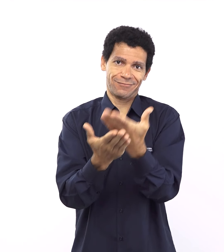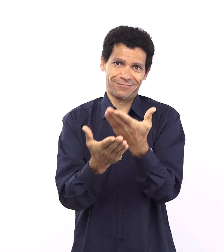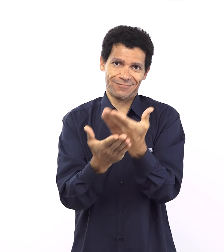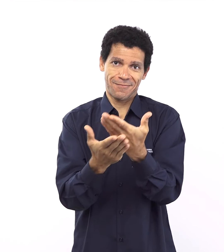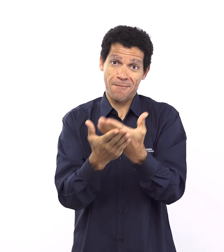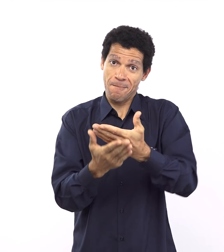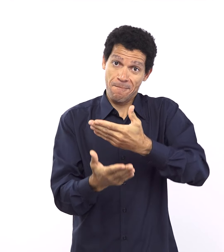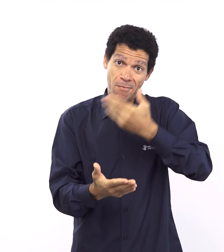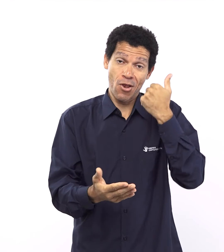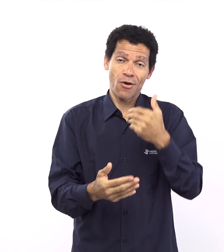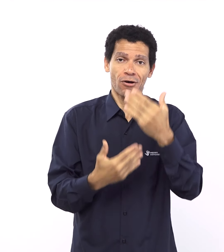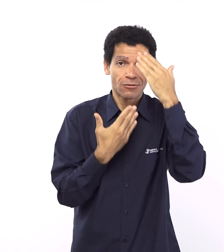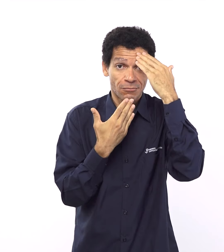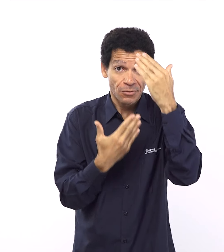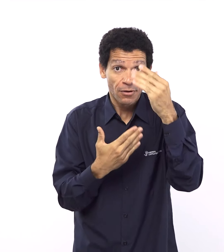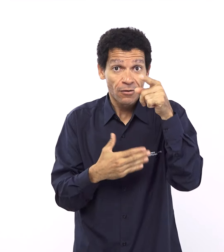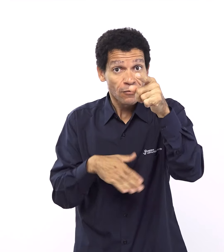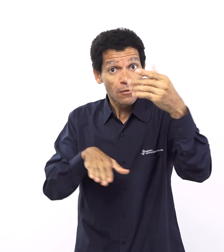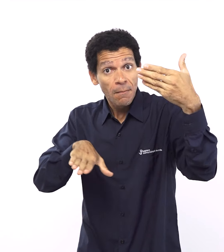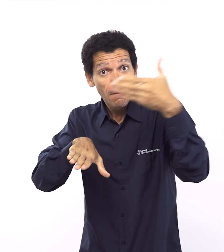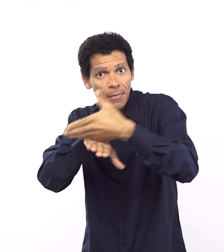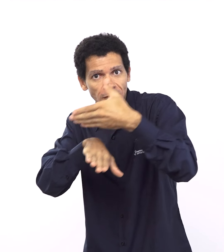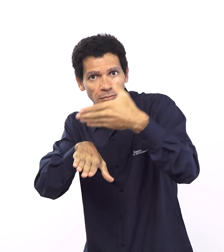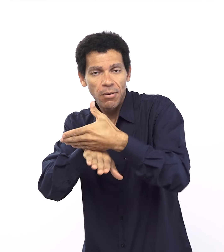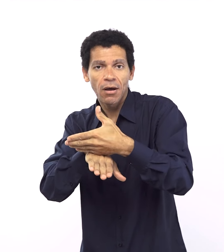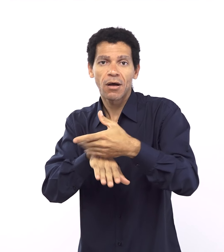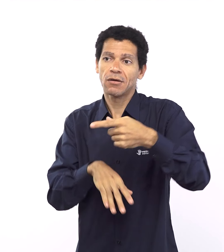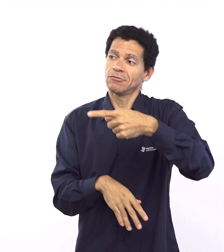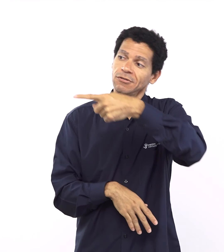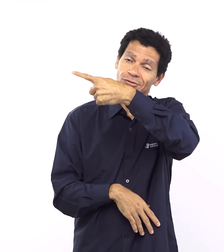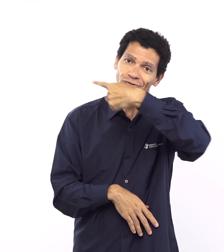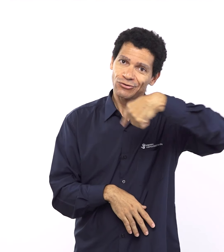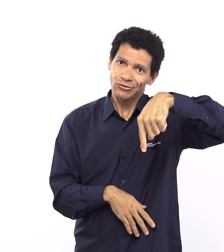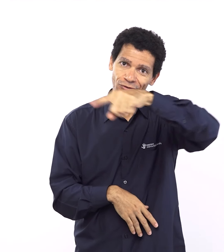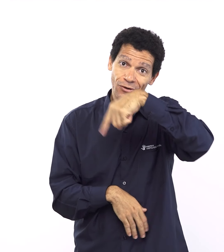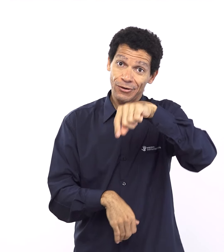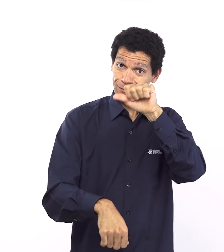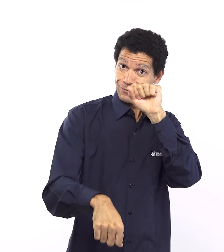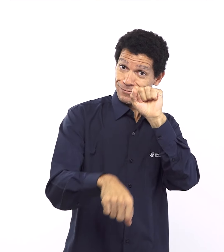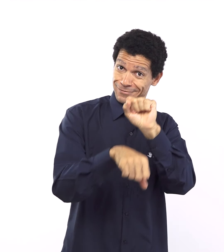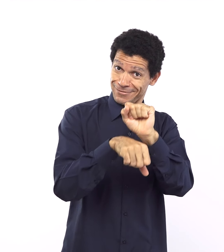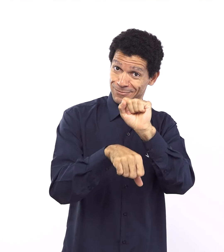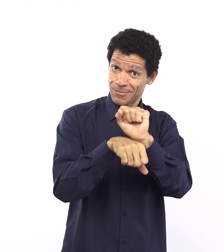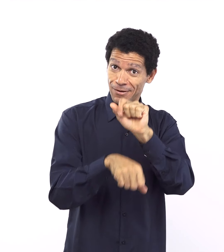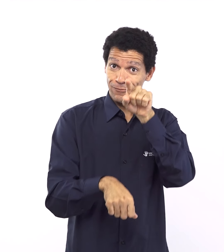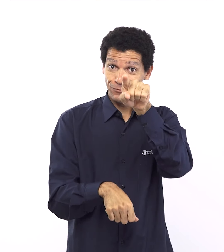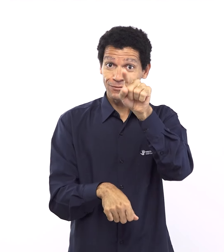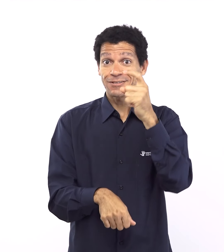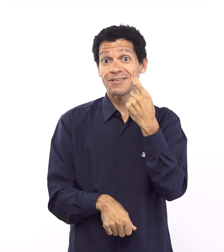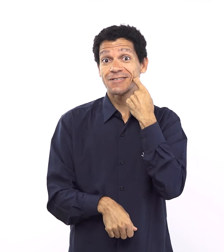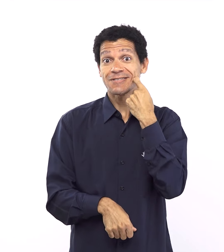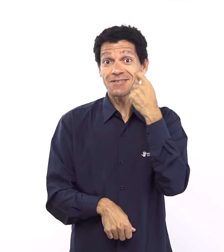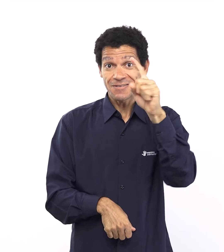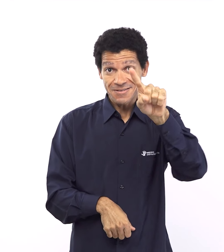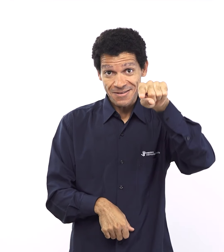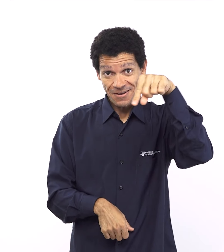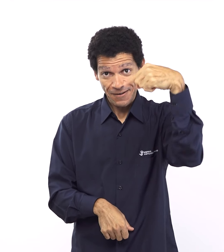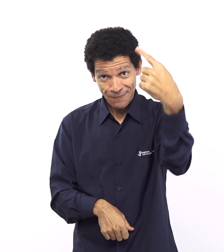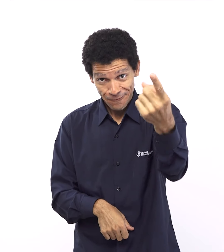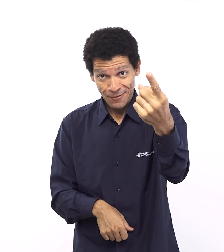e a gente espera você na próxima sexta-feira com a nossa classe de professores antes de despedir eu quero fazer uma oração Deus